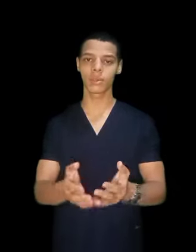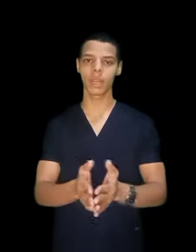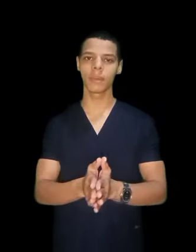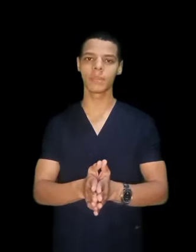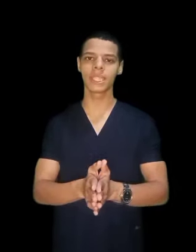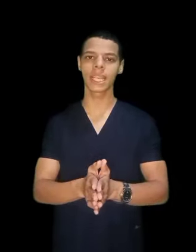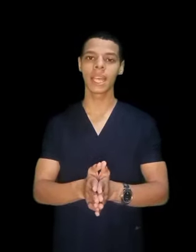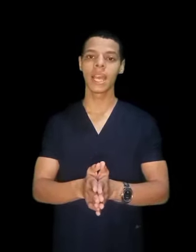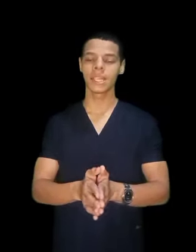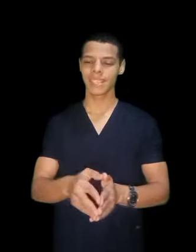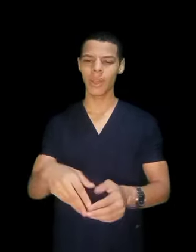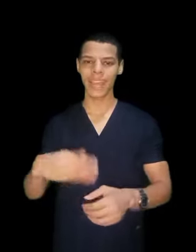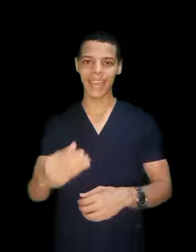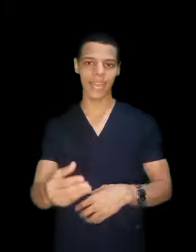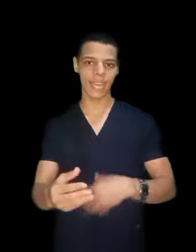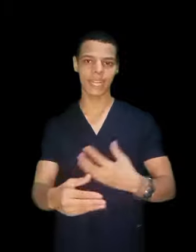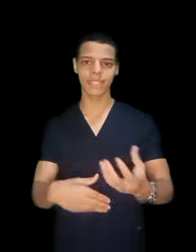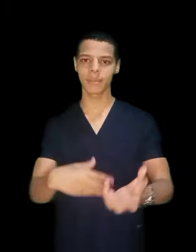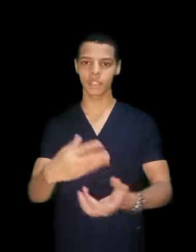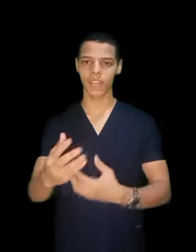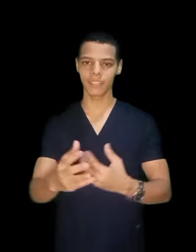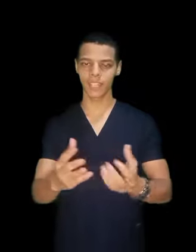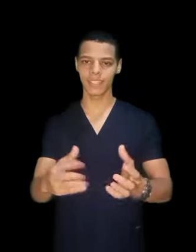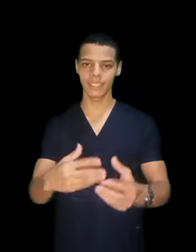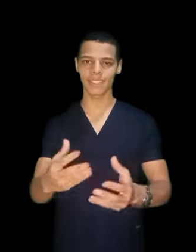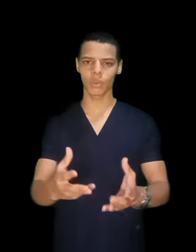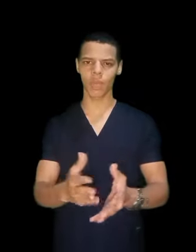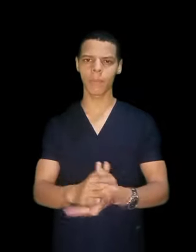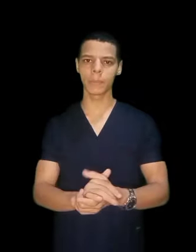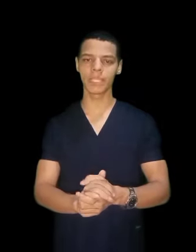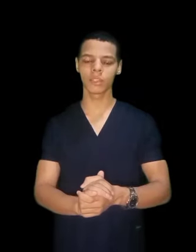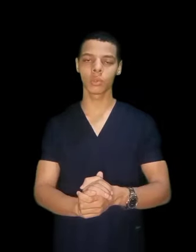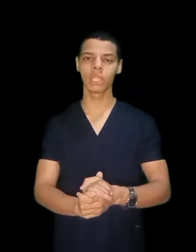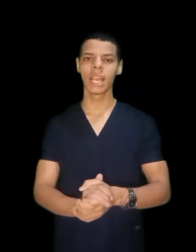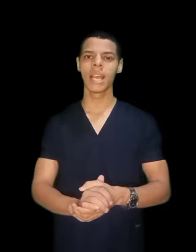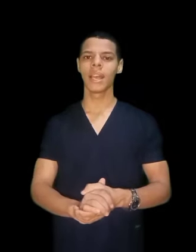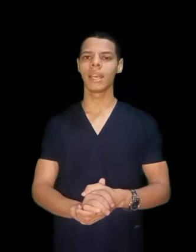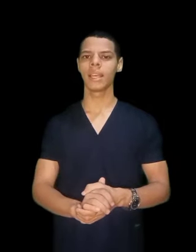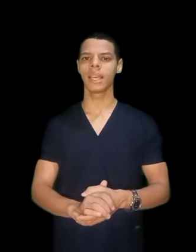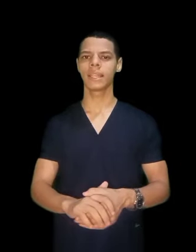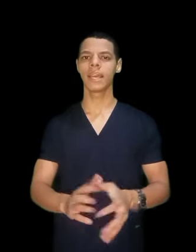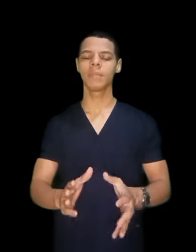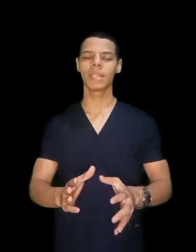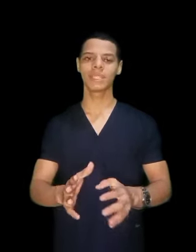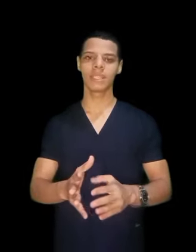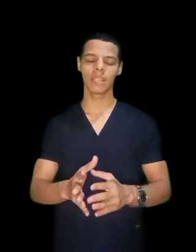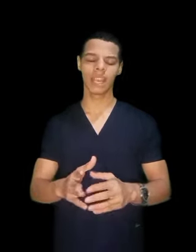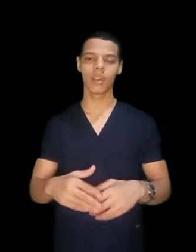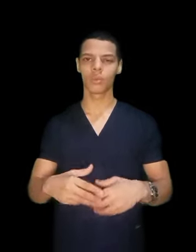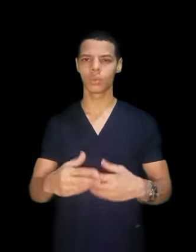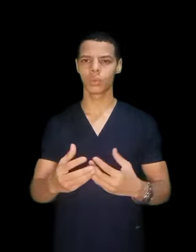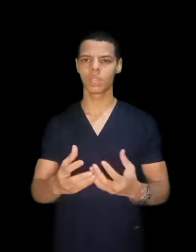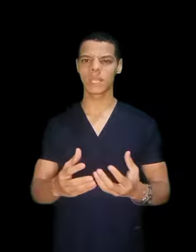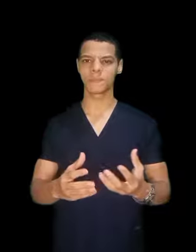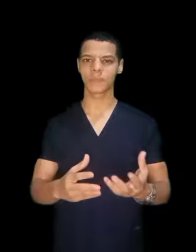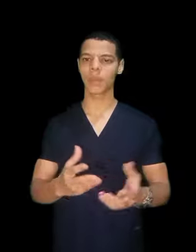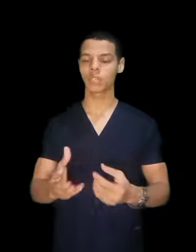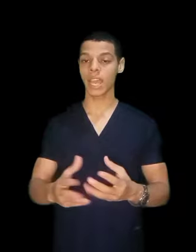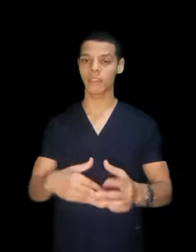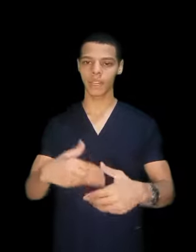القريبة منك سواء خالك خالتك مش عارف ايه الناس القريبة منك دول دايما او او مش عارف